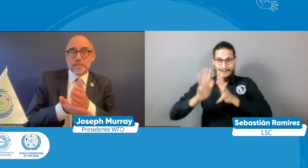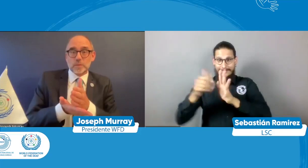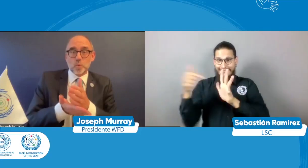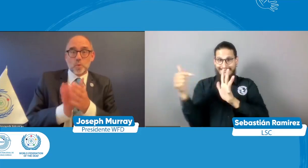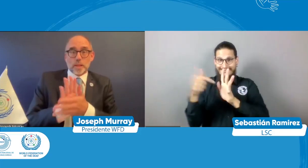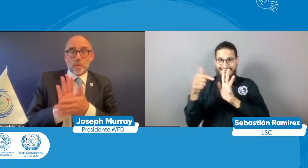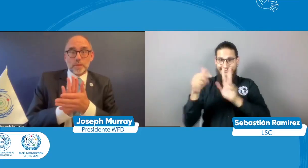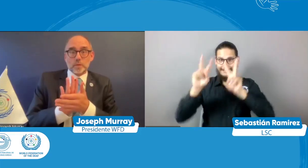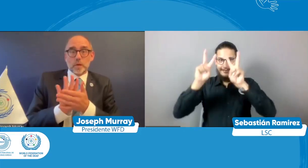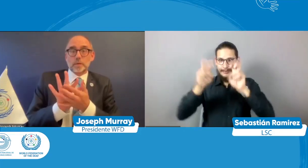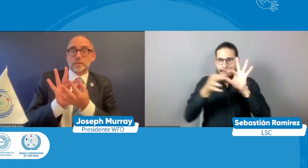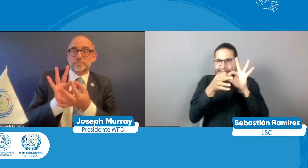lengua de señas